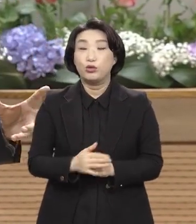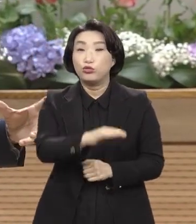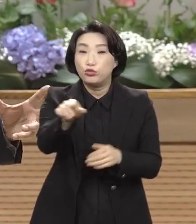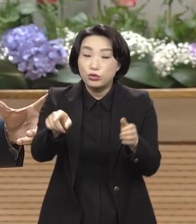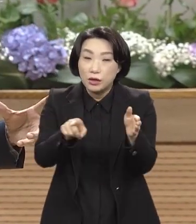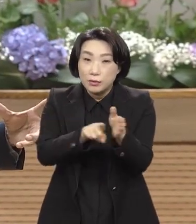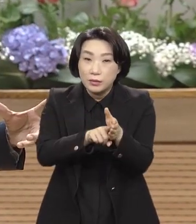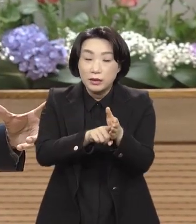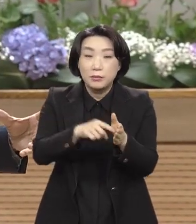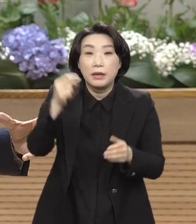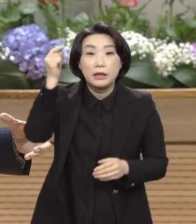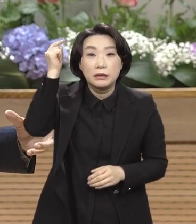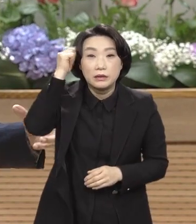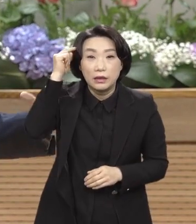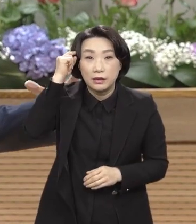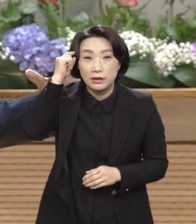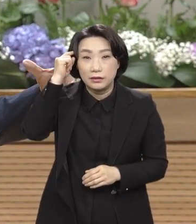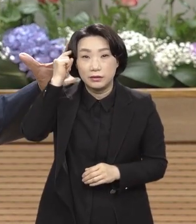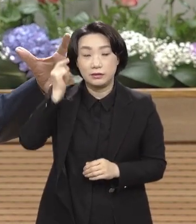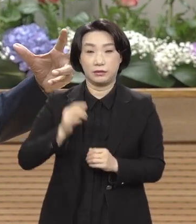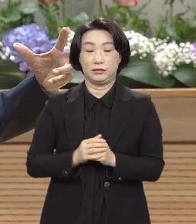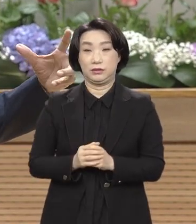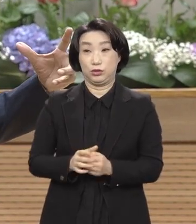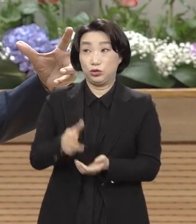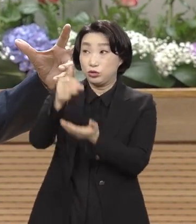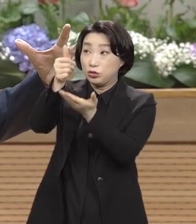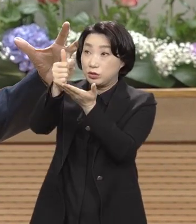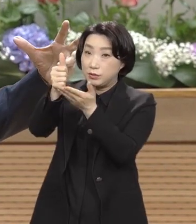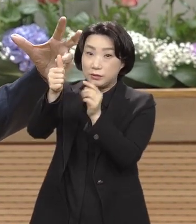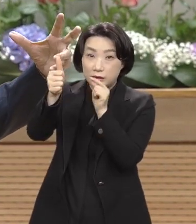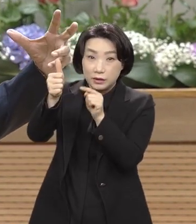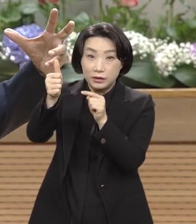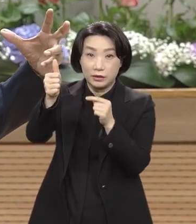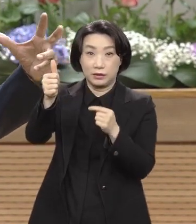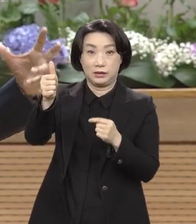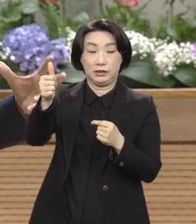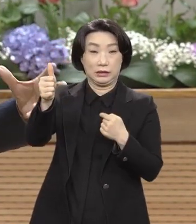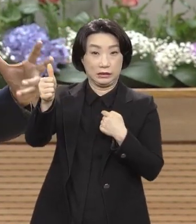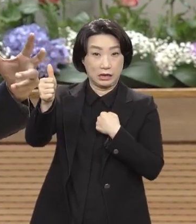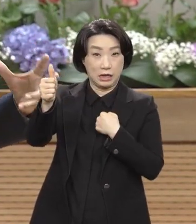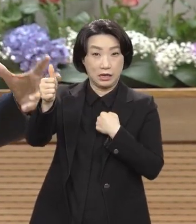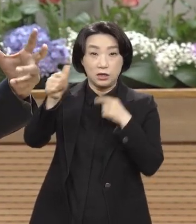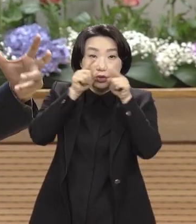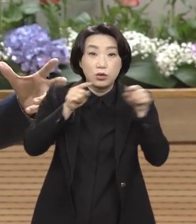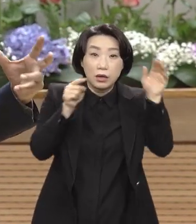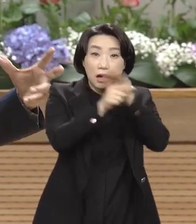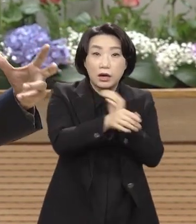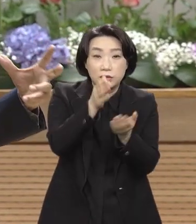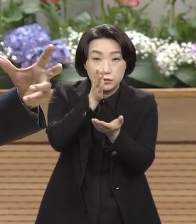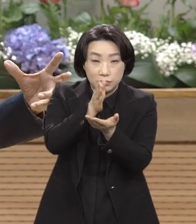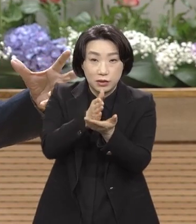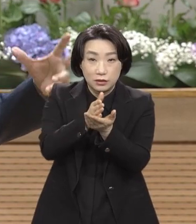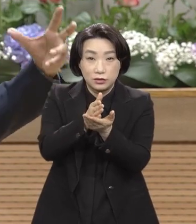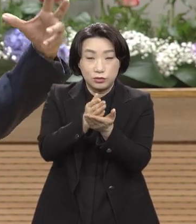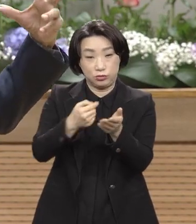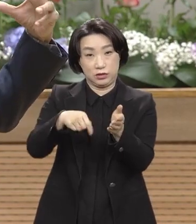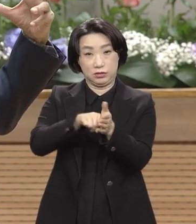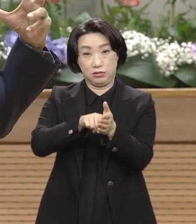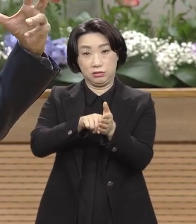정신이 주님이 나 치우까지 말라고 죄